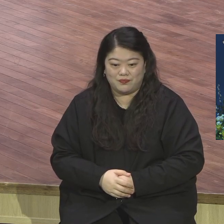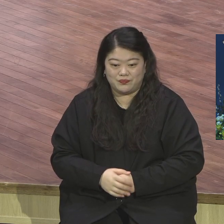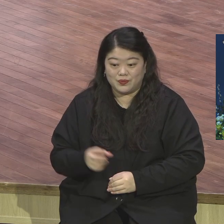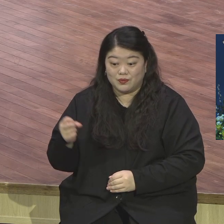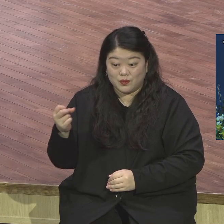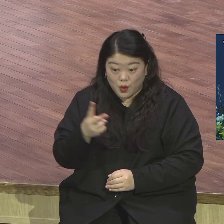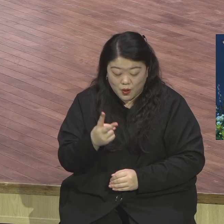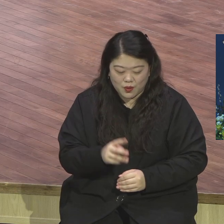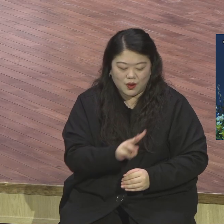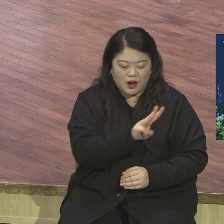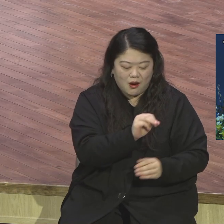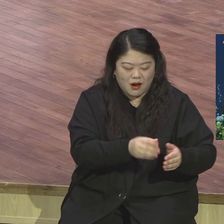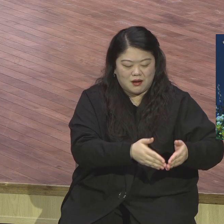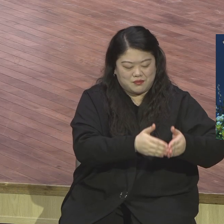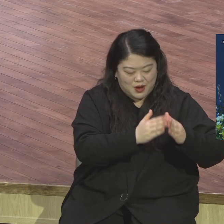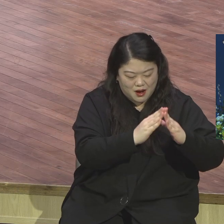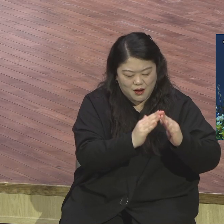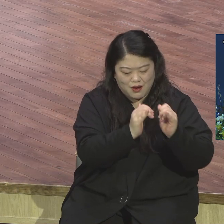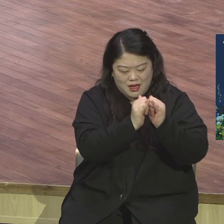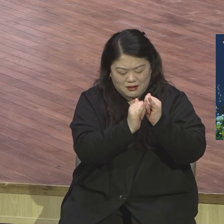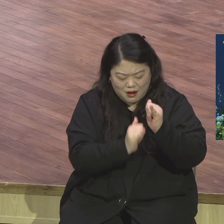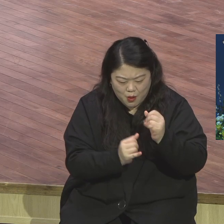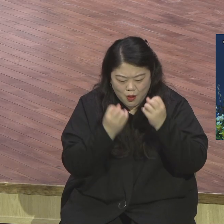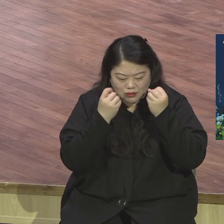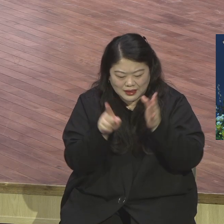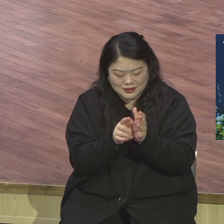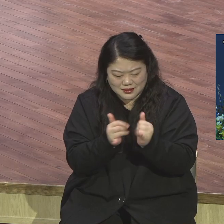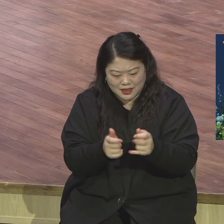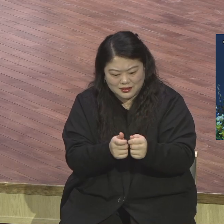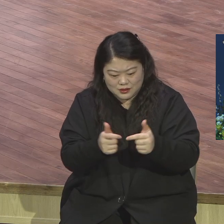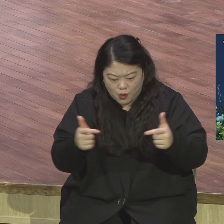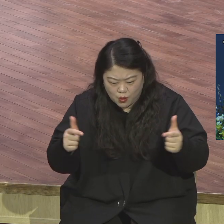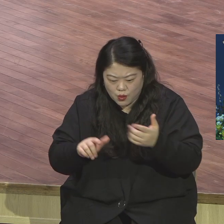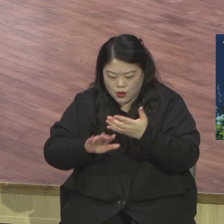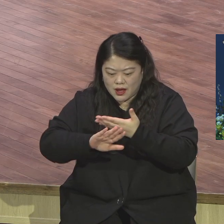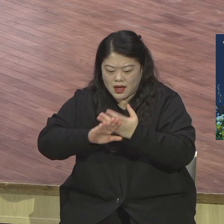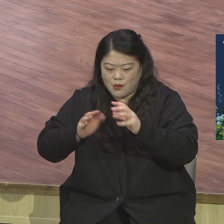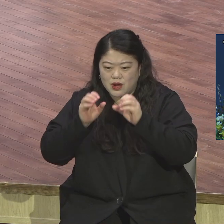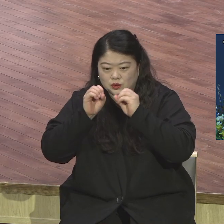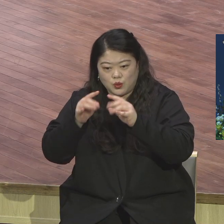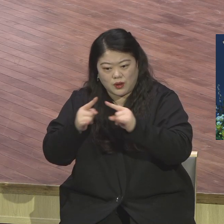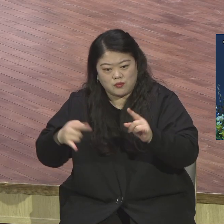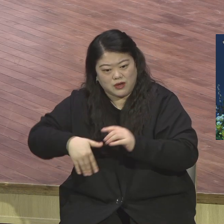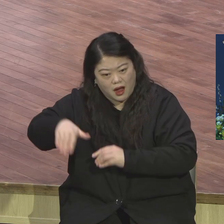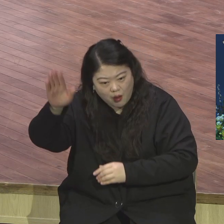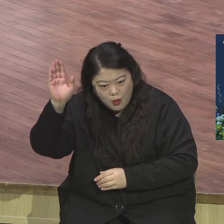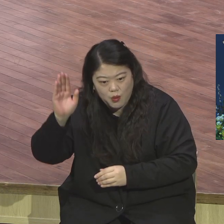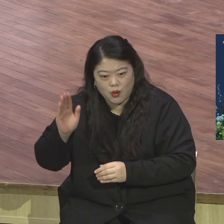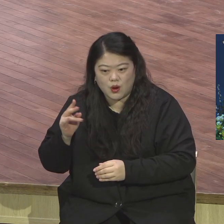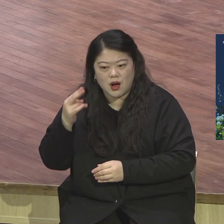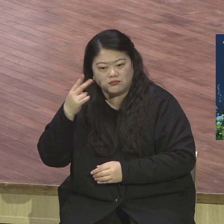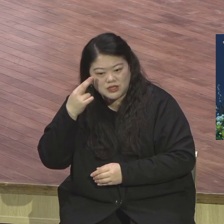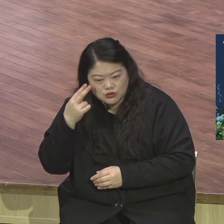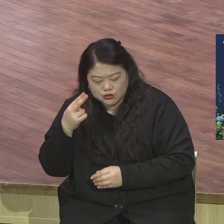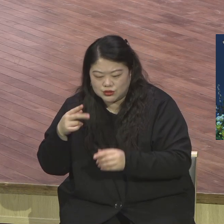그러한 많은 응답들을 국내외적으로 많이 받고 전 세계 미국을 포함해서 일본